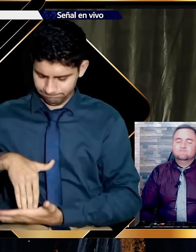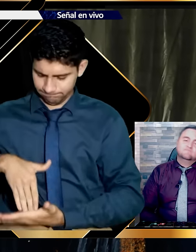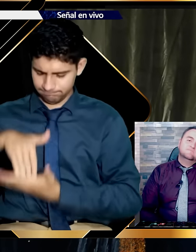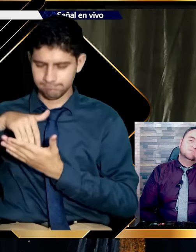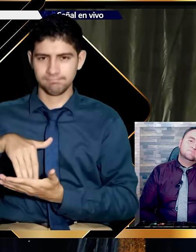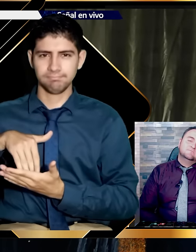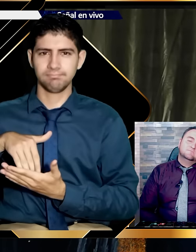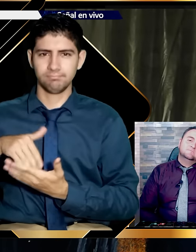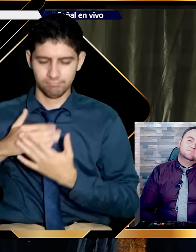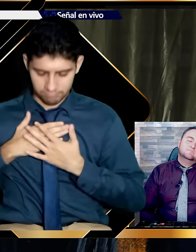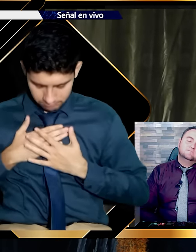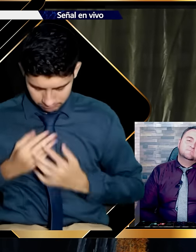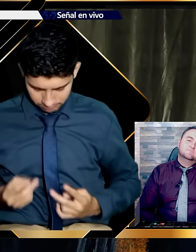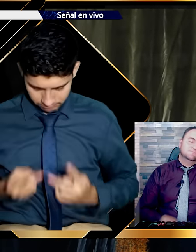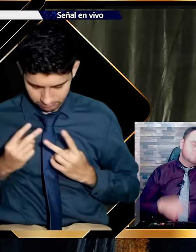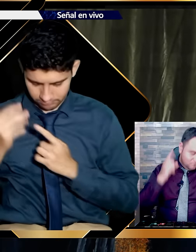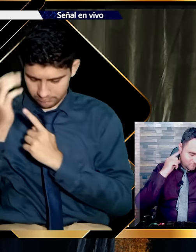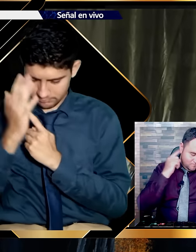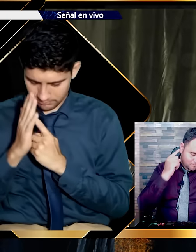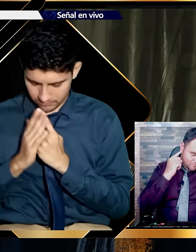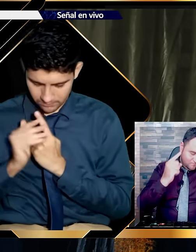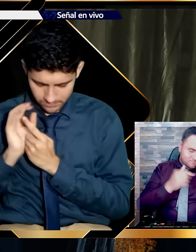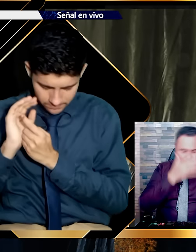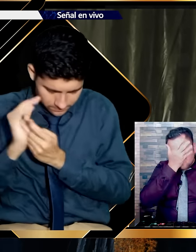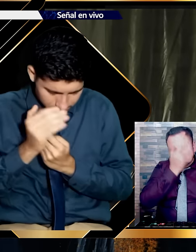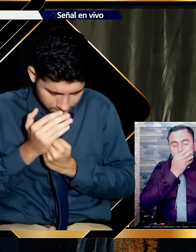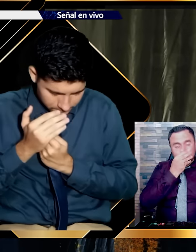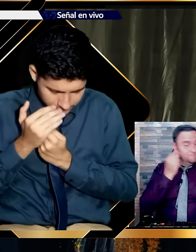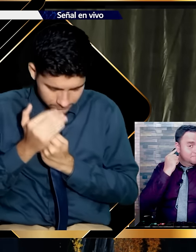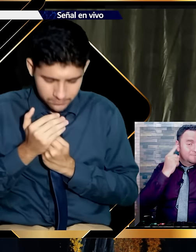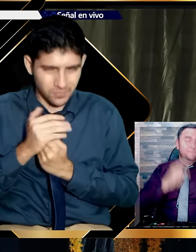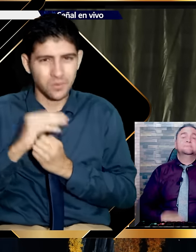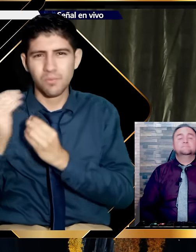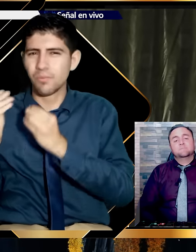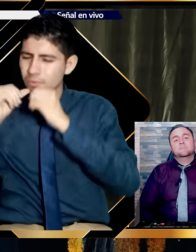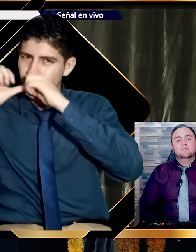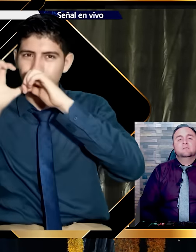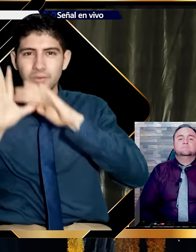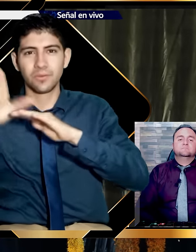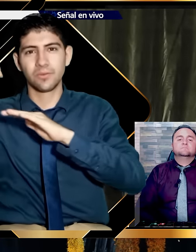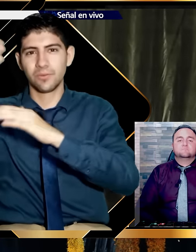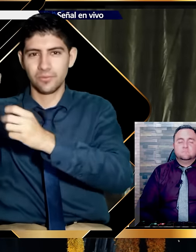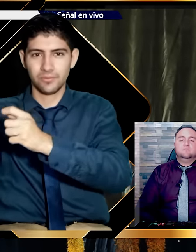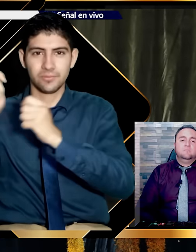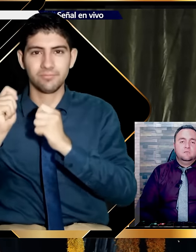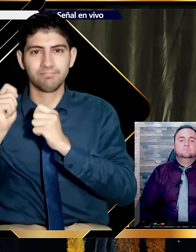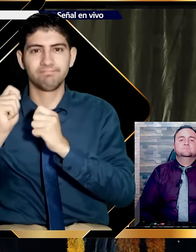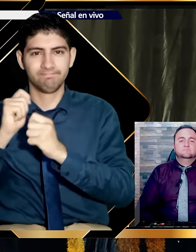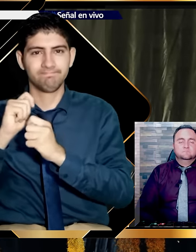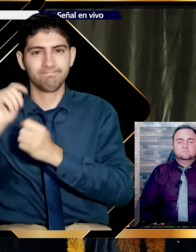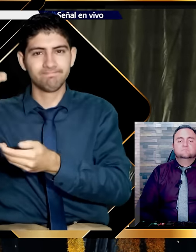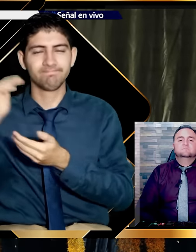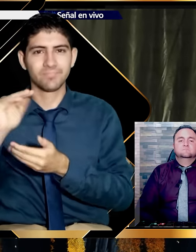sustentado. Nos ha dado abrigo. Y mucho más. Muchas más cosas. Hemos recibido de este